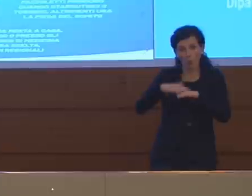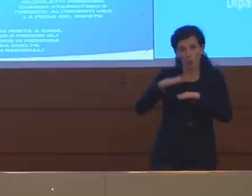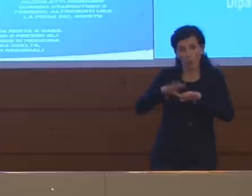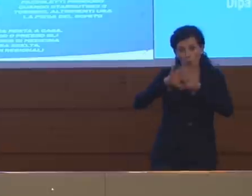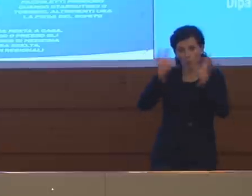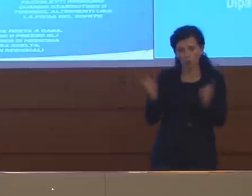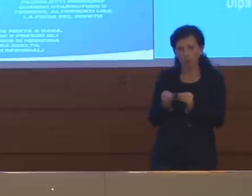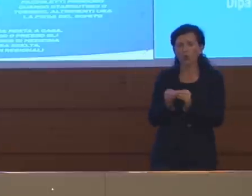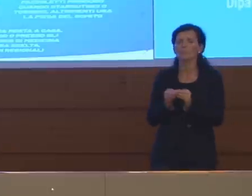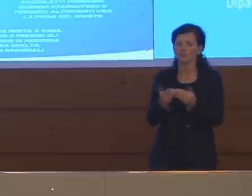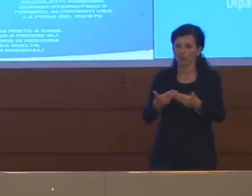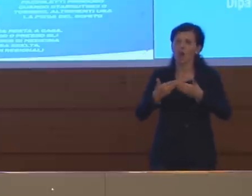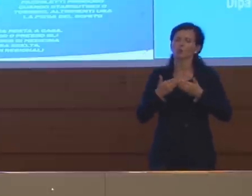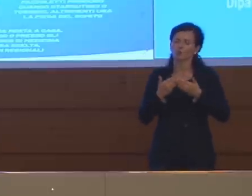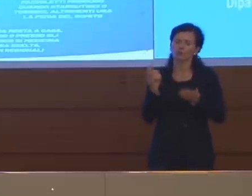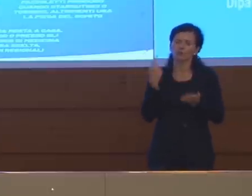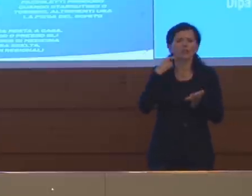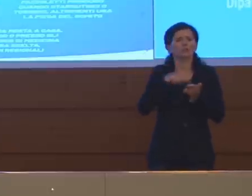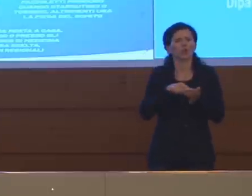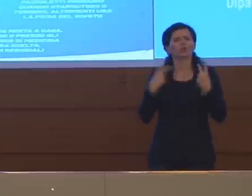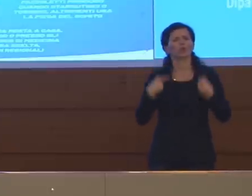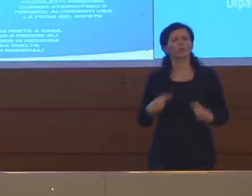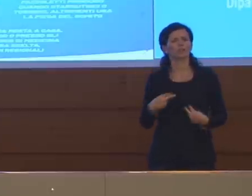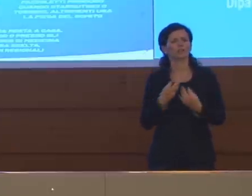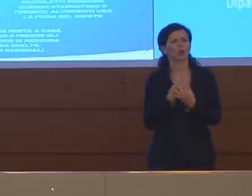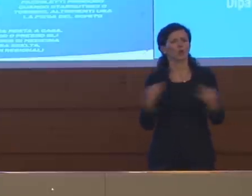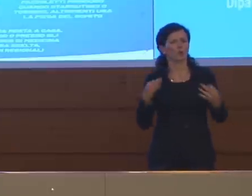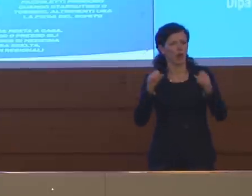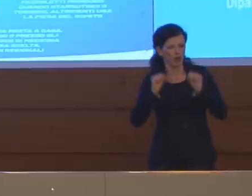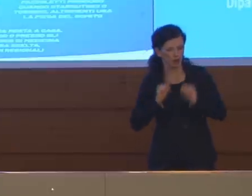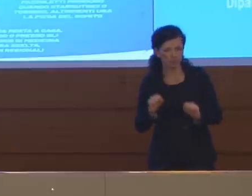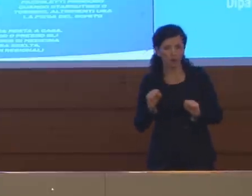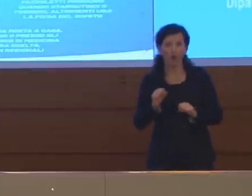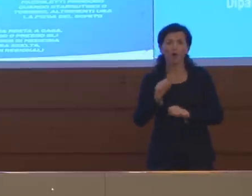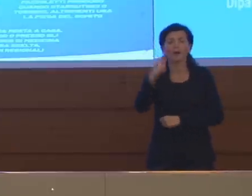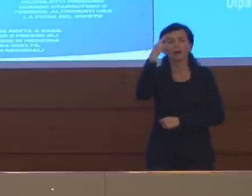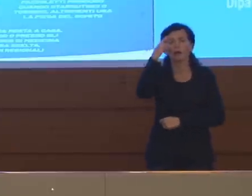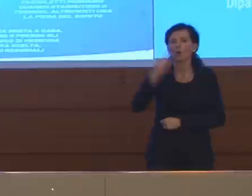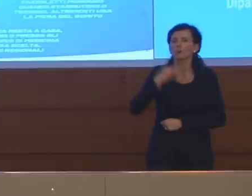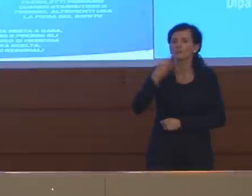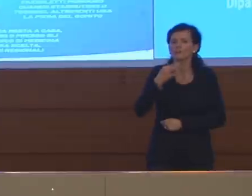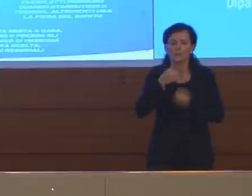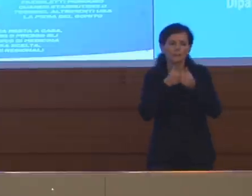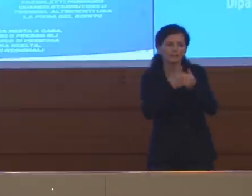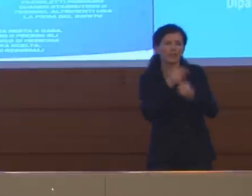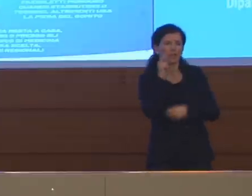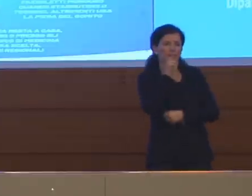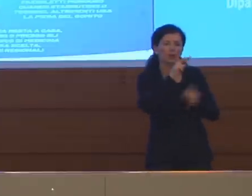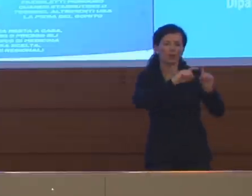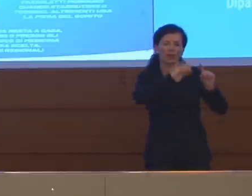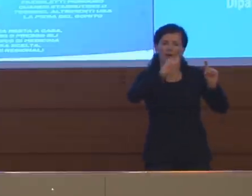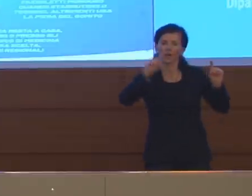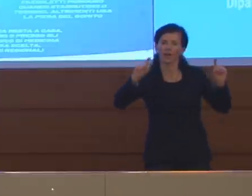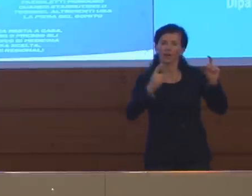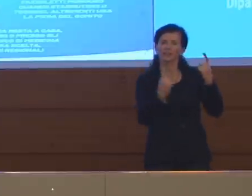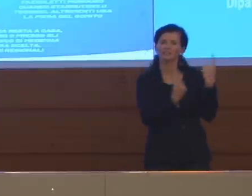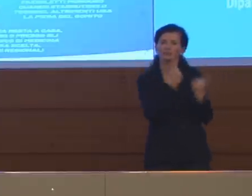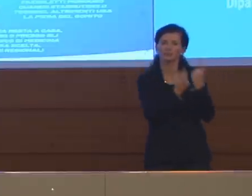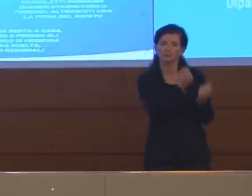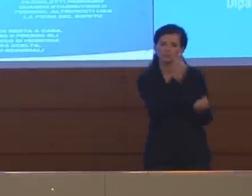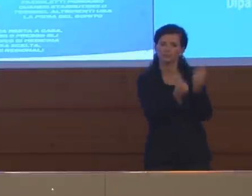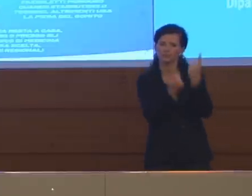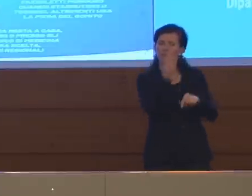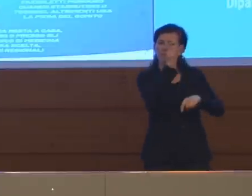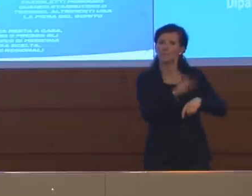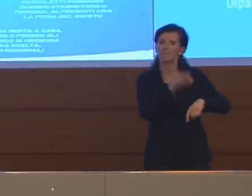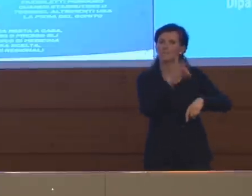a recuperare una dimensione di normalità, sapendo però che dobbiamo sempre aver presente l'andamento dei casi e sappiamo anche che